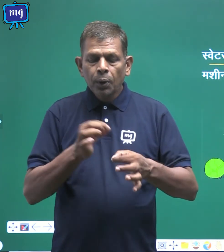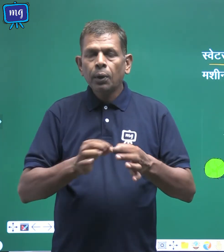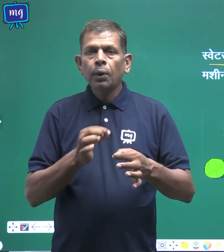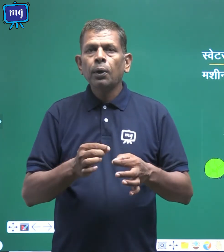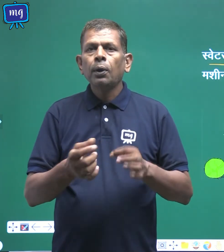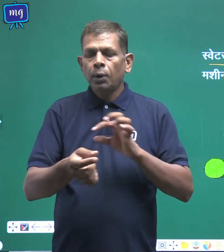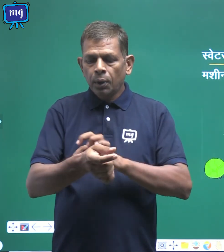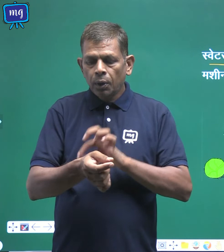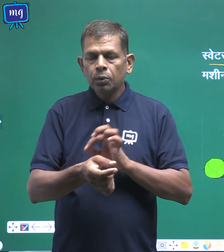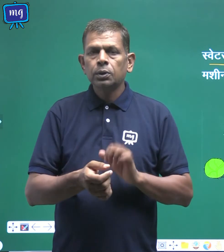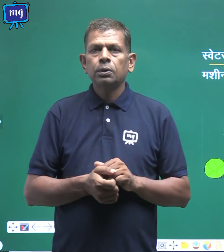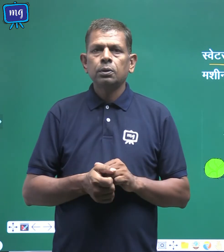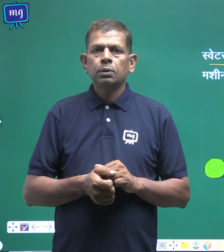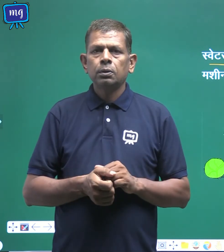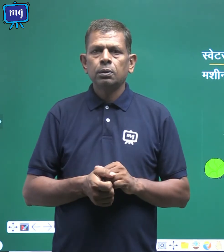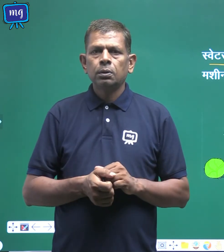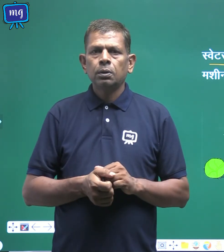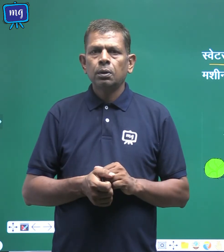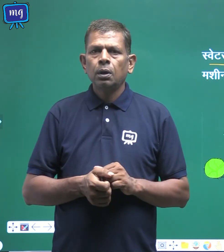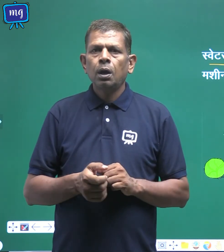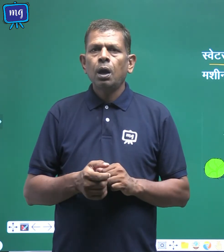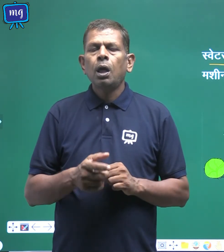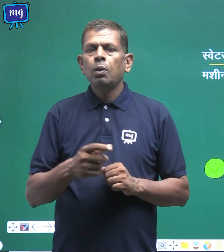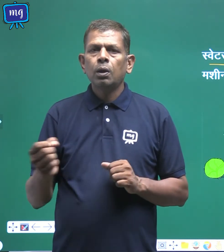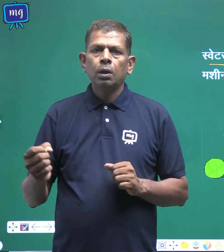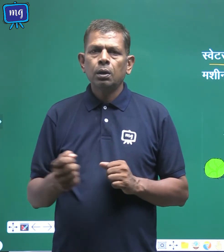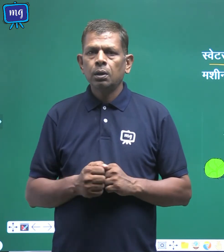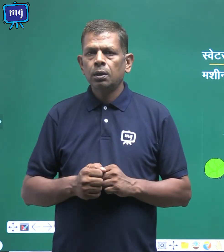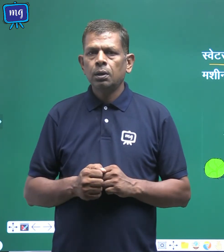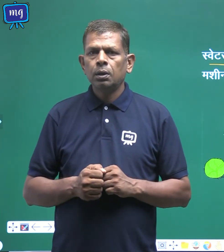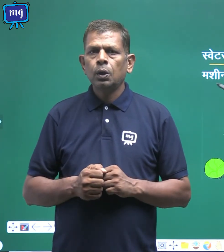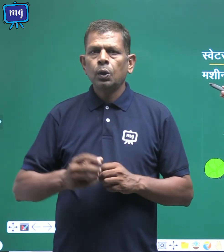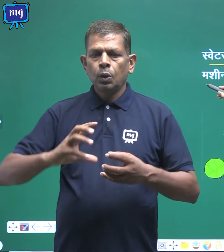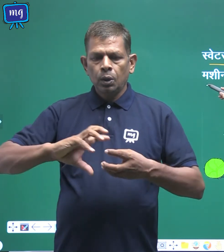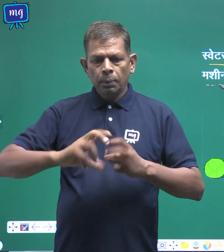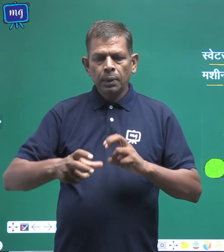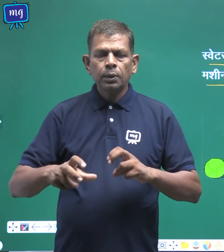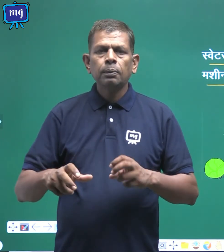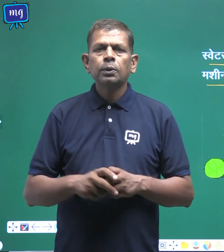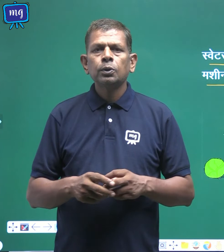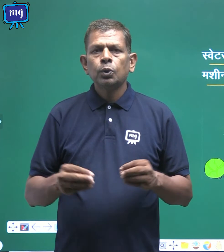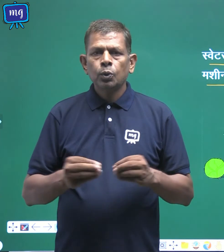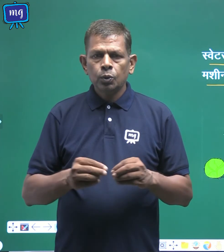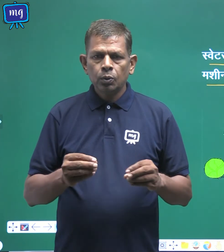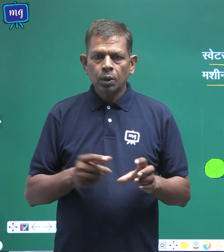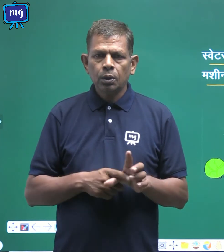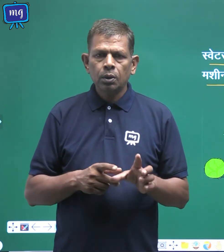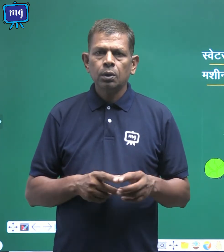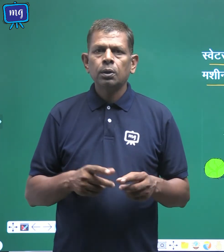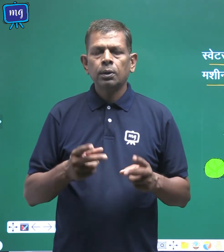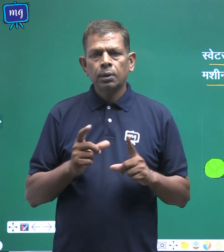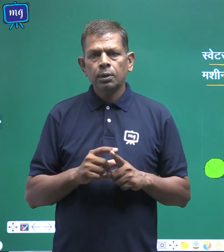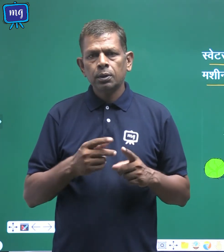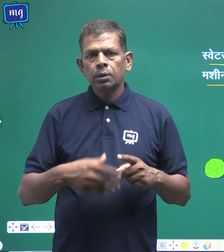हाथों से अथ्वा मशीनों द्वारा की